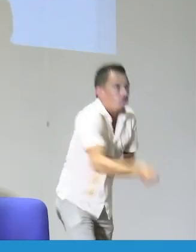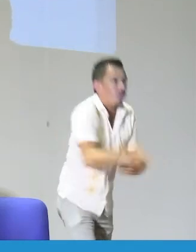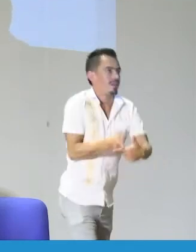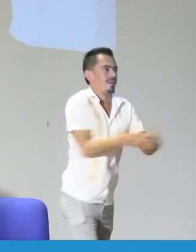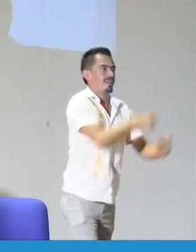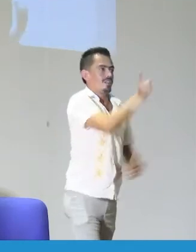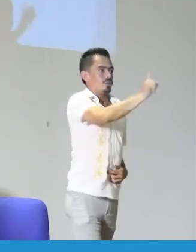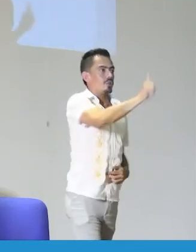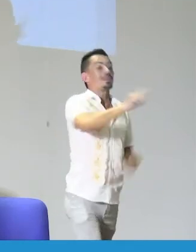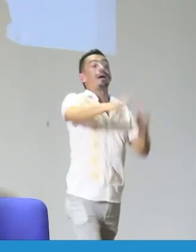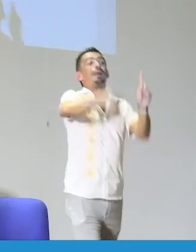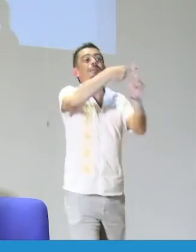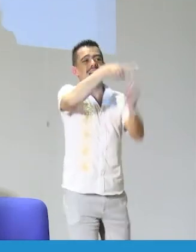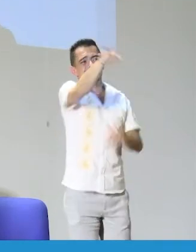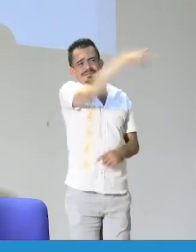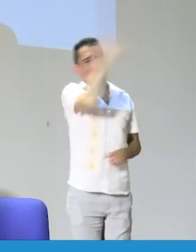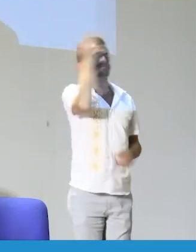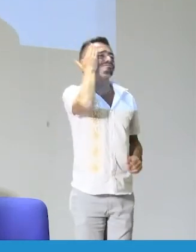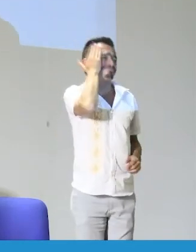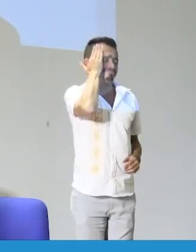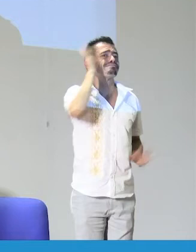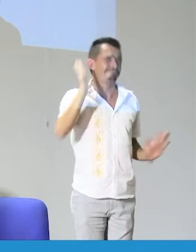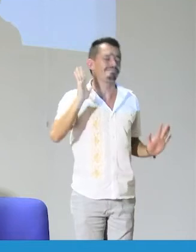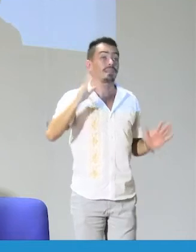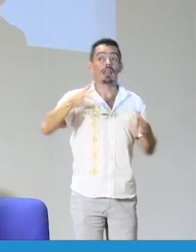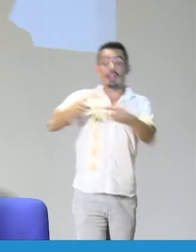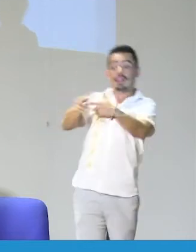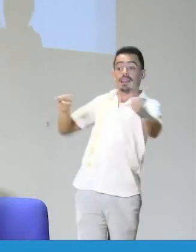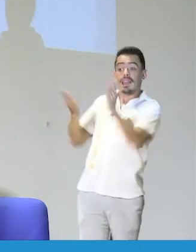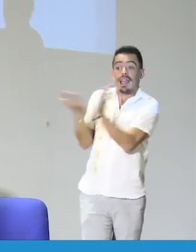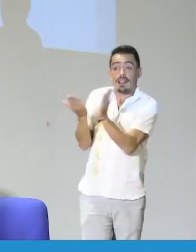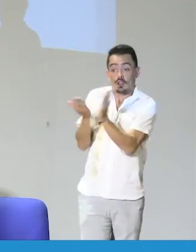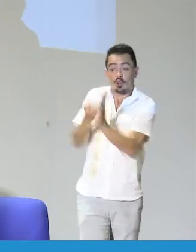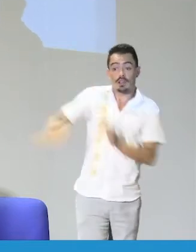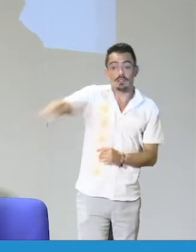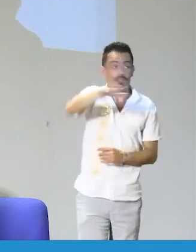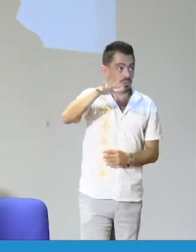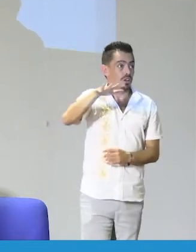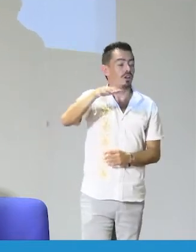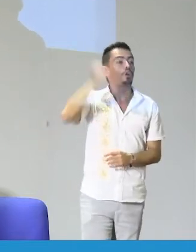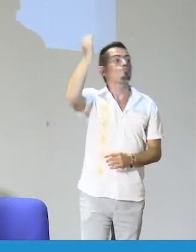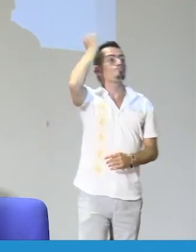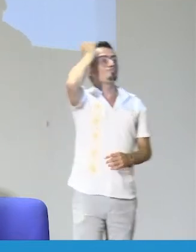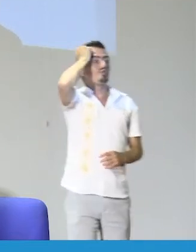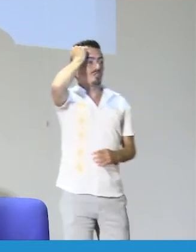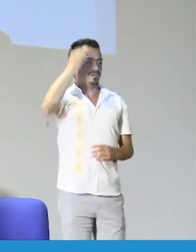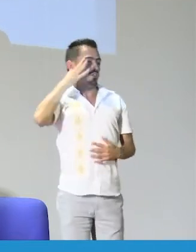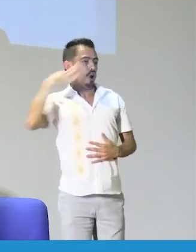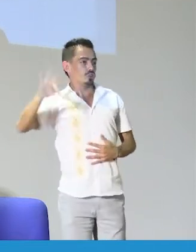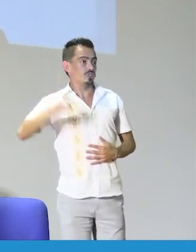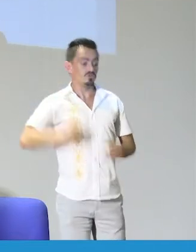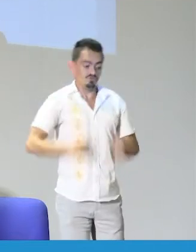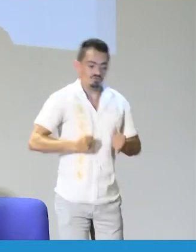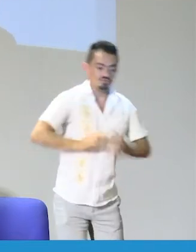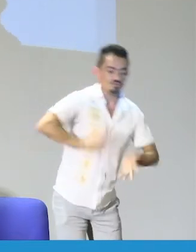frente al niño sordo. Entonces, siempre nos tenemos que preguntar, ¿cómo enseñar esa gramática? Como ustedes saben, en la escuela,